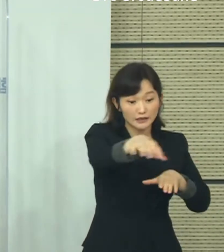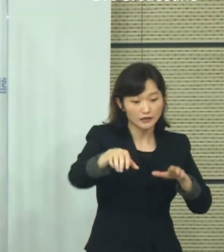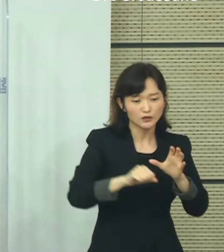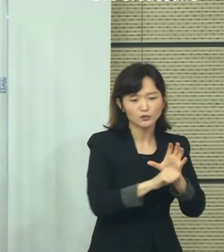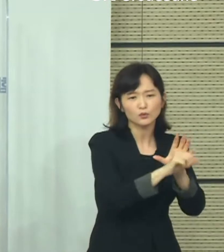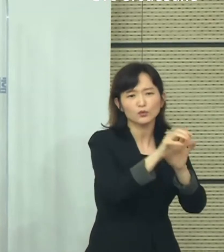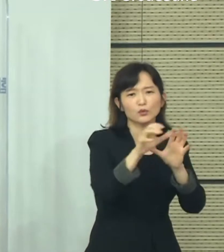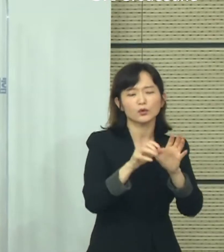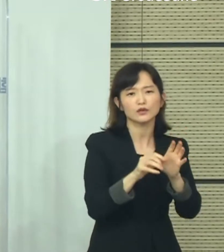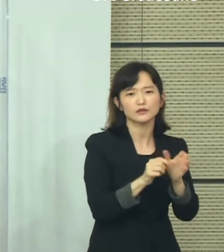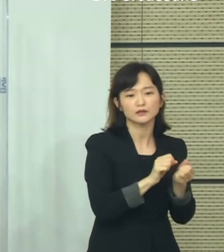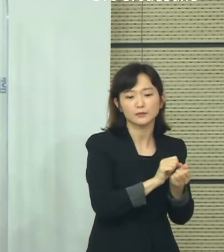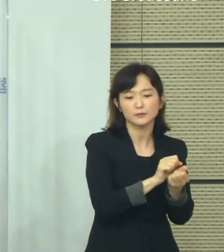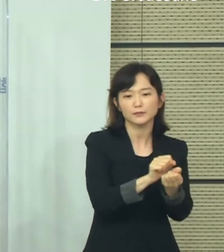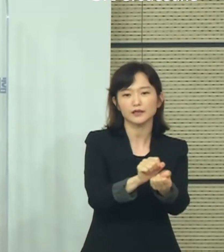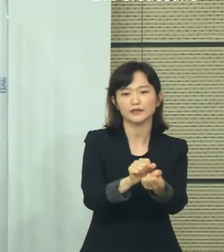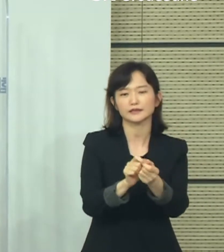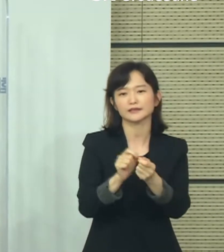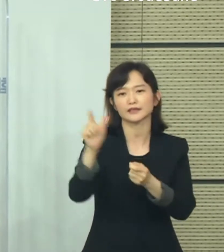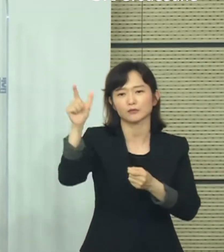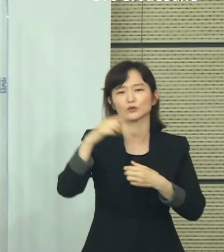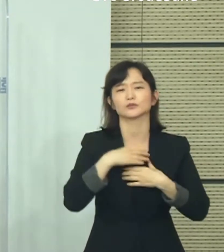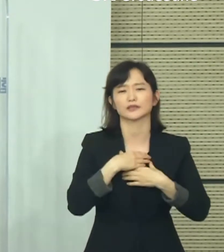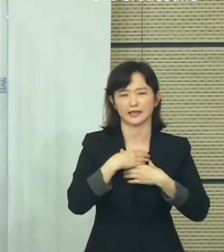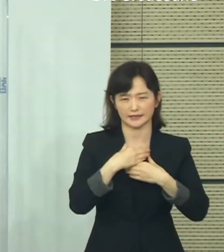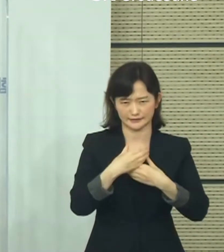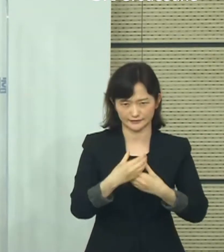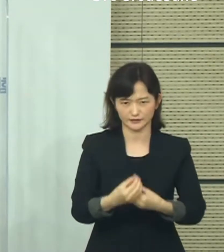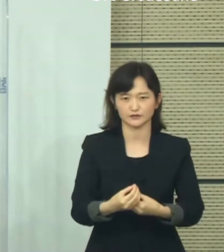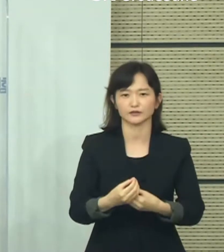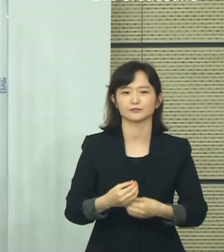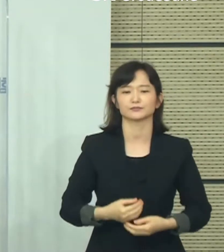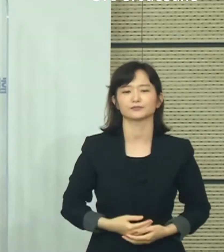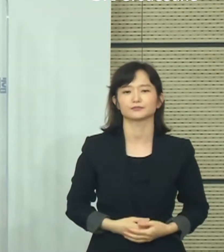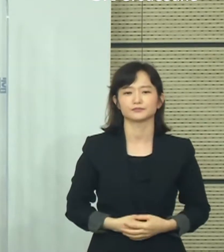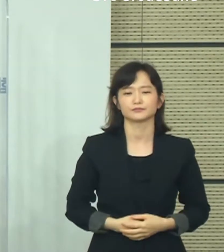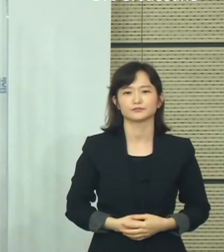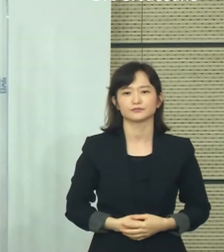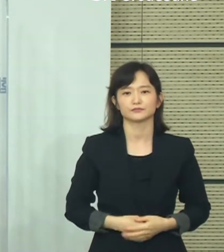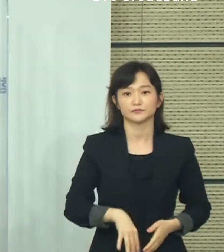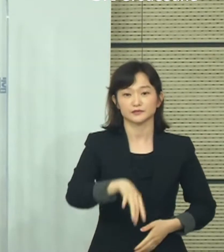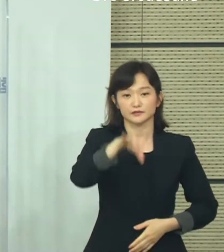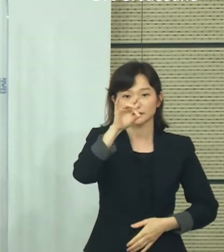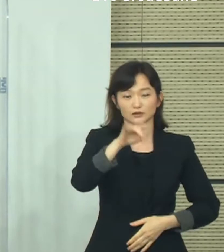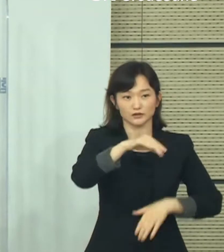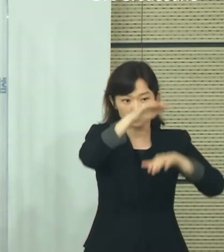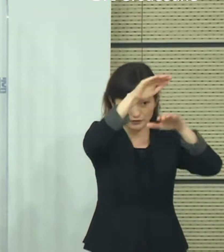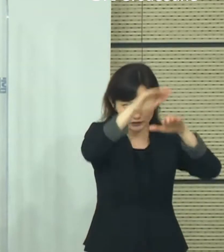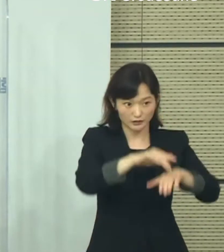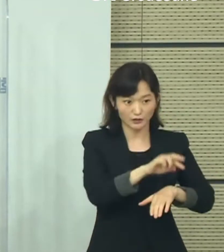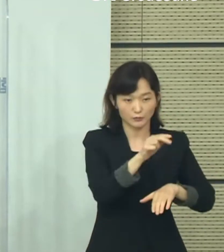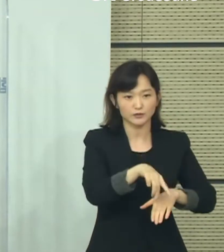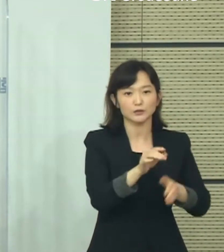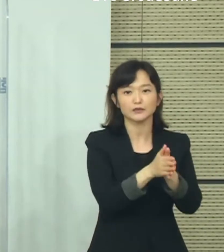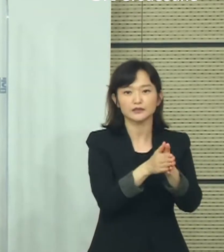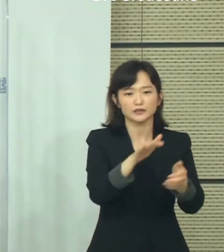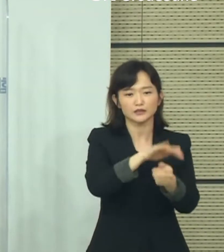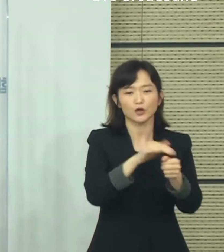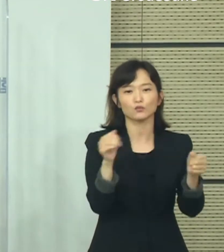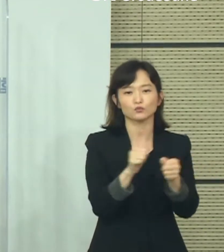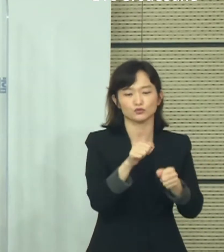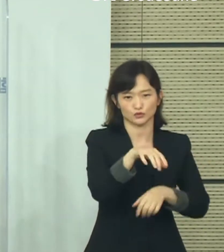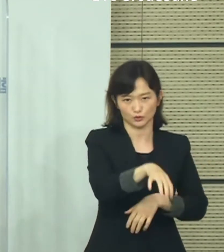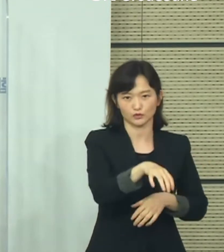유행은 현재 전반적으로 안정적인 상황입니다. 최초로 개편안을 적용한 경북 지역의 경우